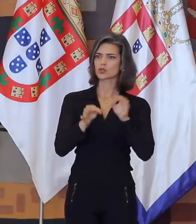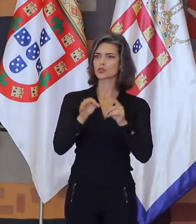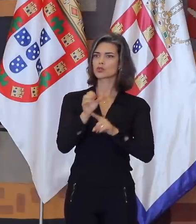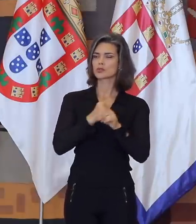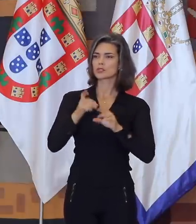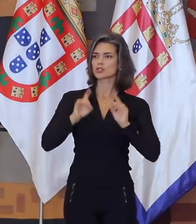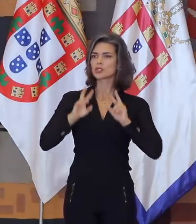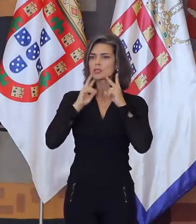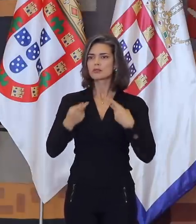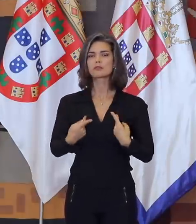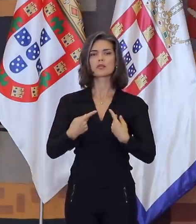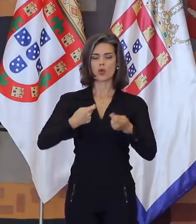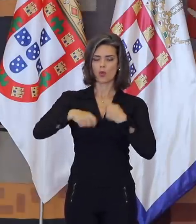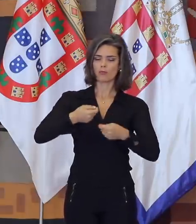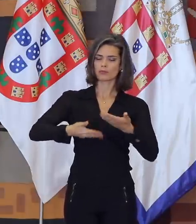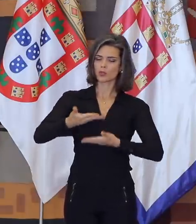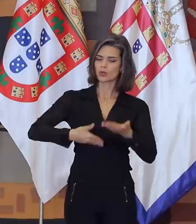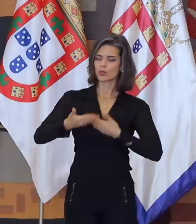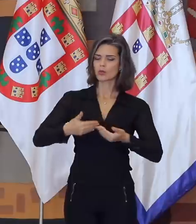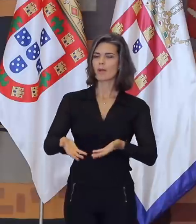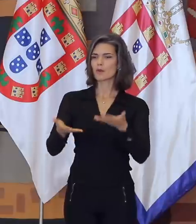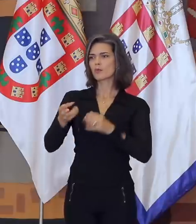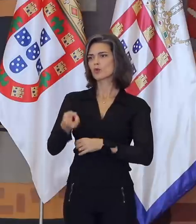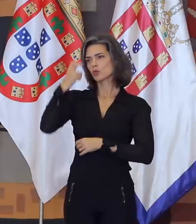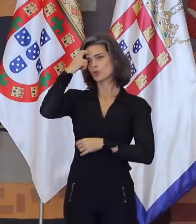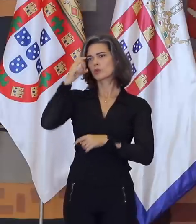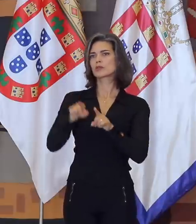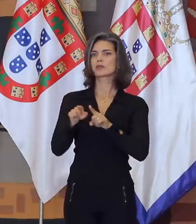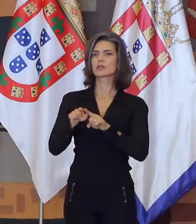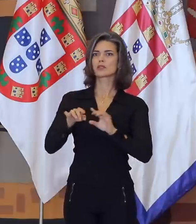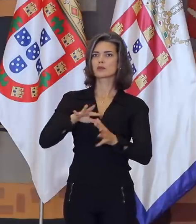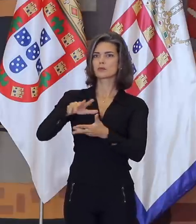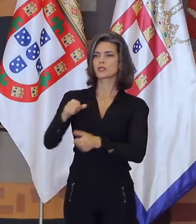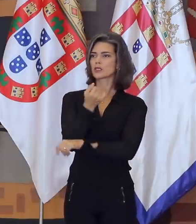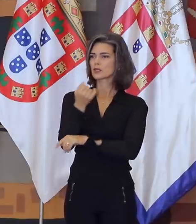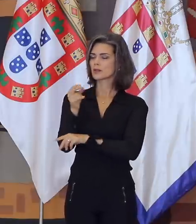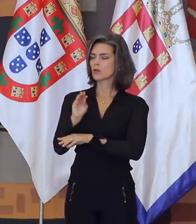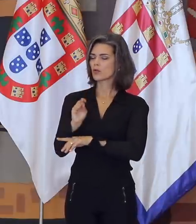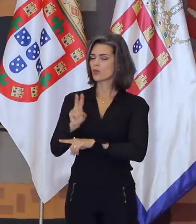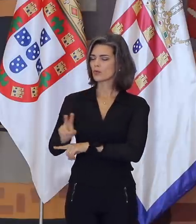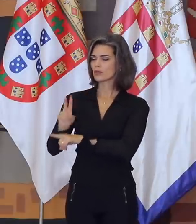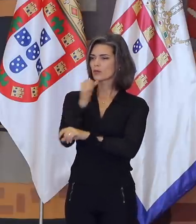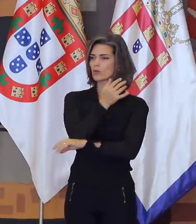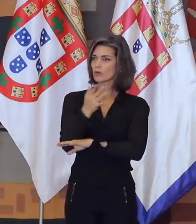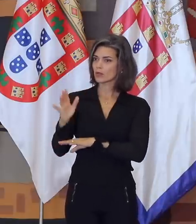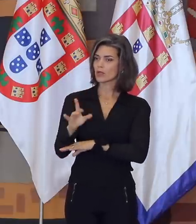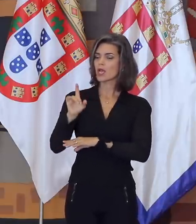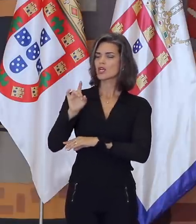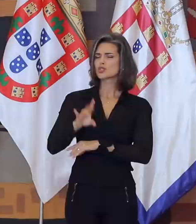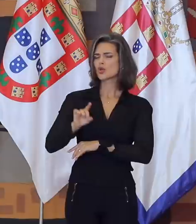direitos humanos, a promoção comercial, cultural e a agenda global ambiental, constituem apenas uma